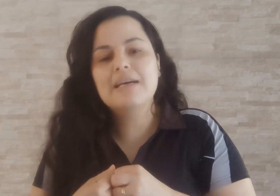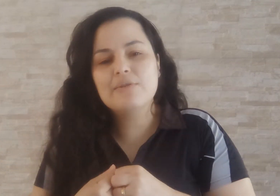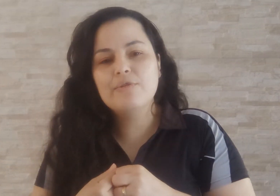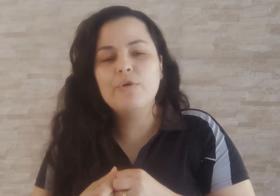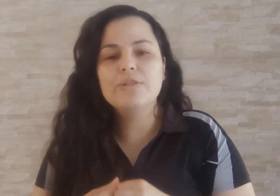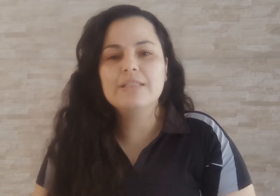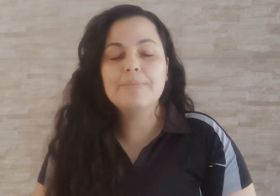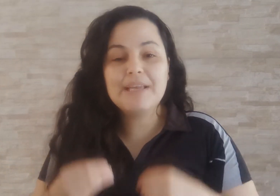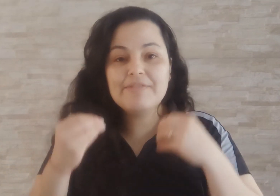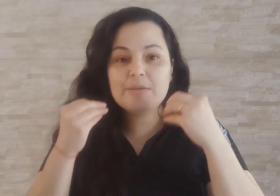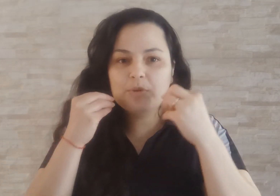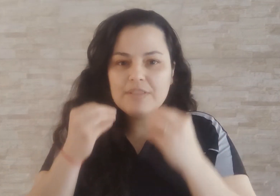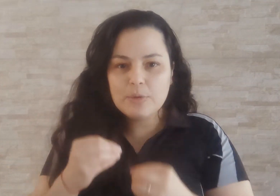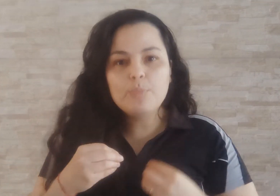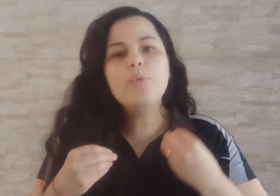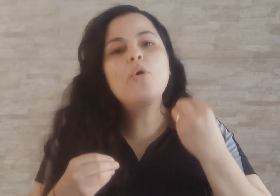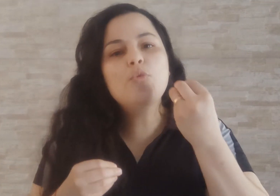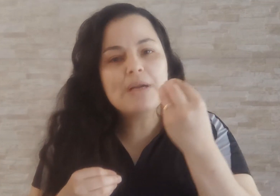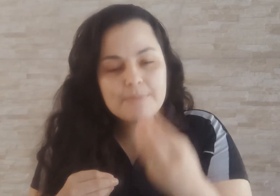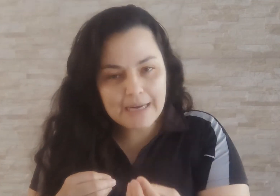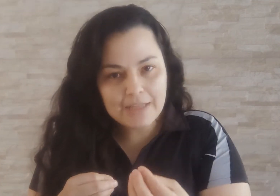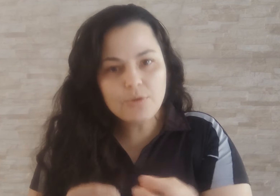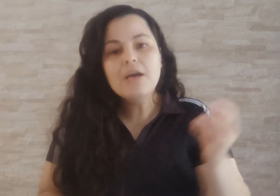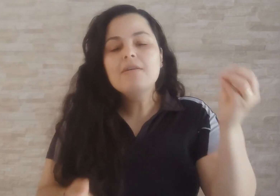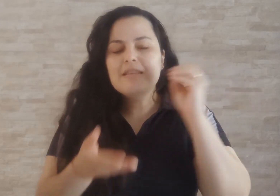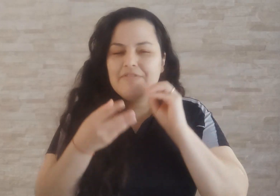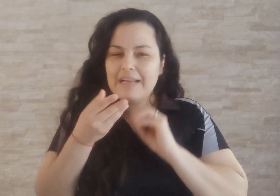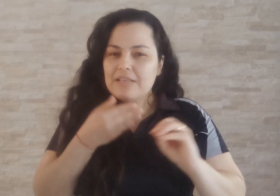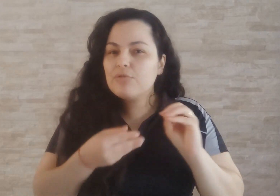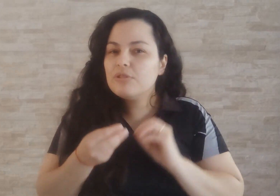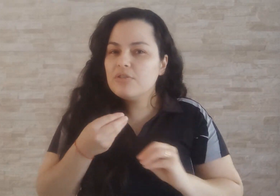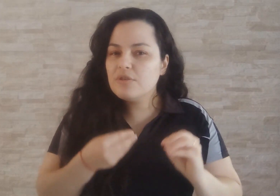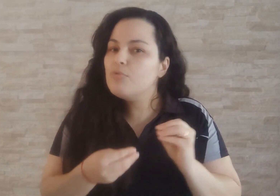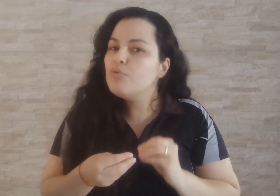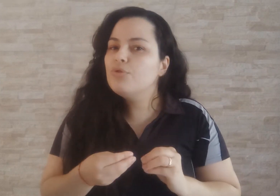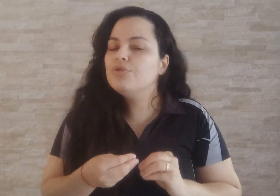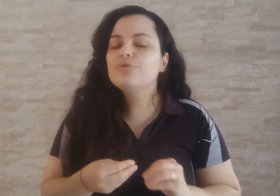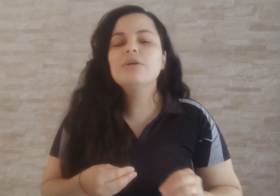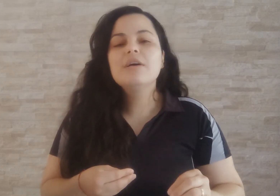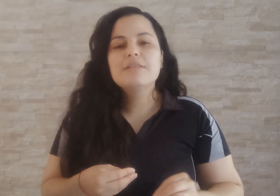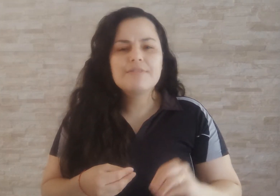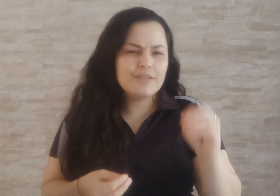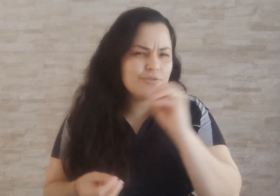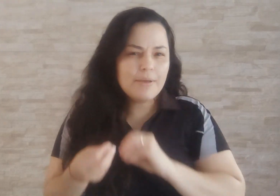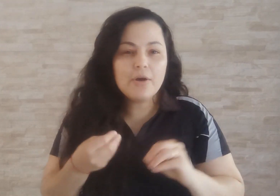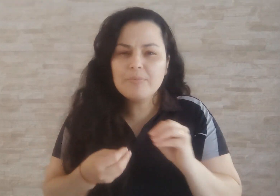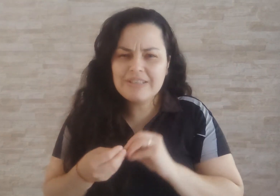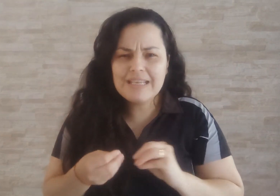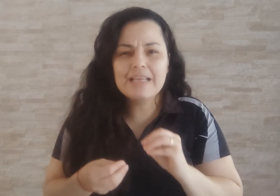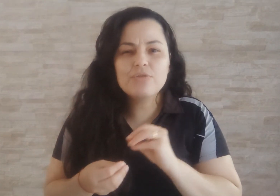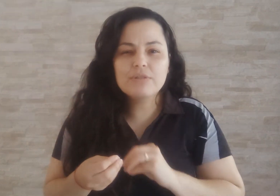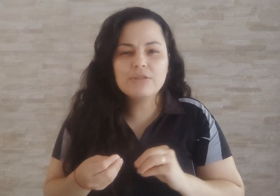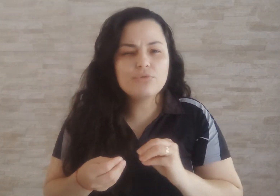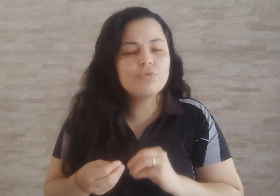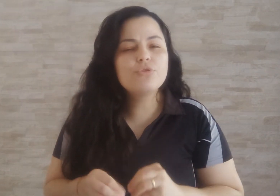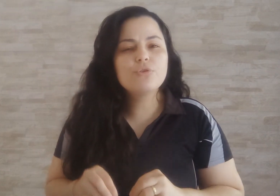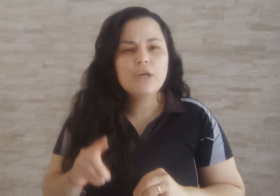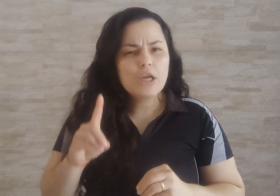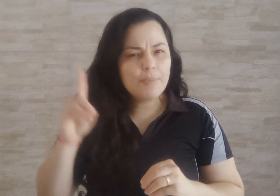um cargo forte, né? Porque aí você pode vender um pouco mais barato, você faz as continhas do seu custo, se você não souber como fazer aí as continhas do custo, eu